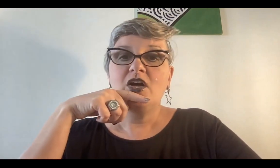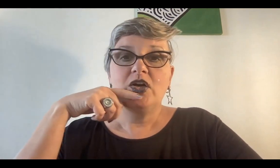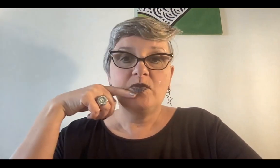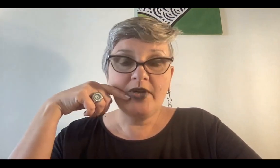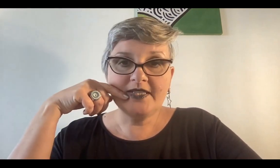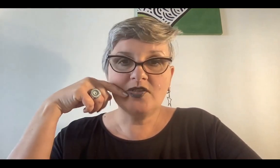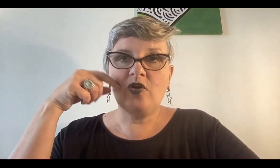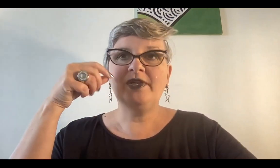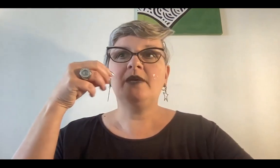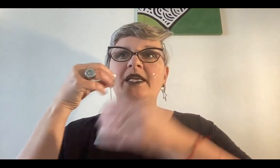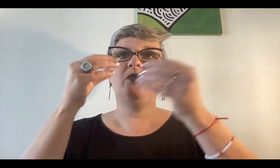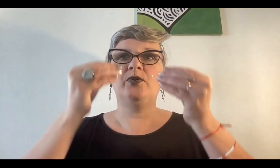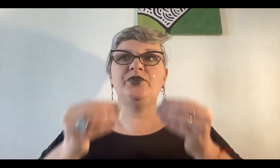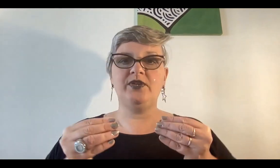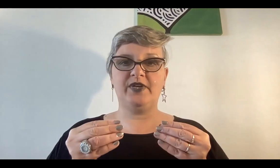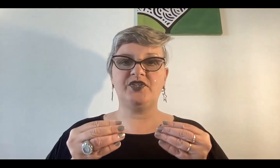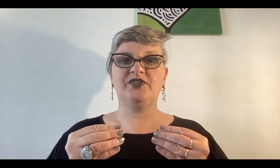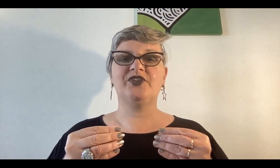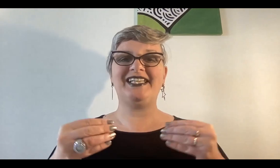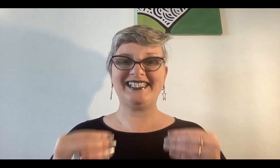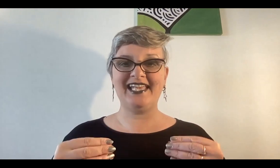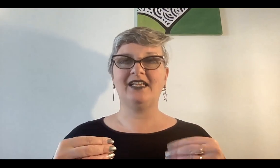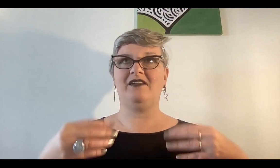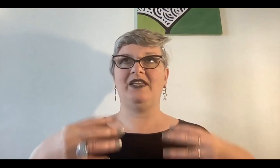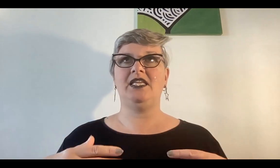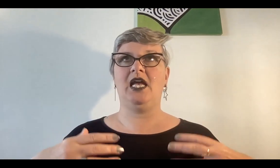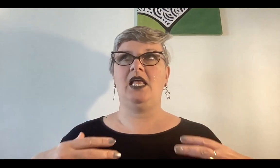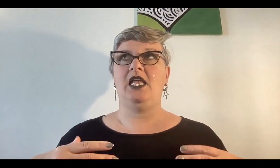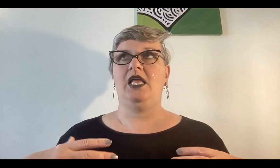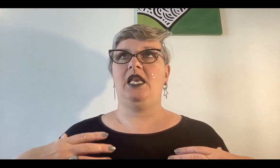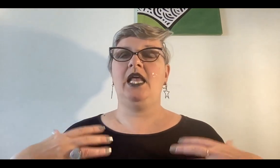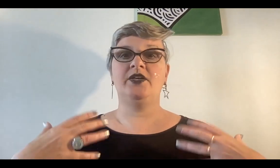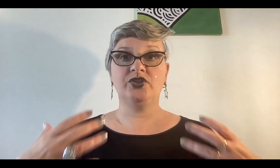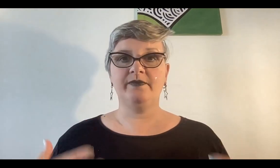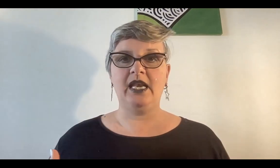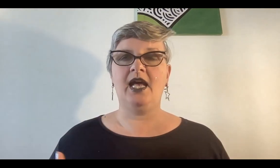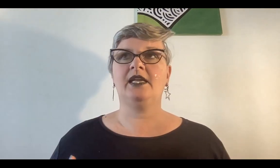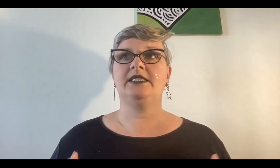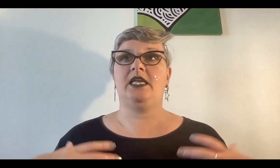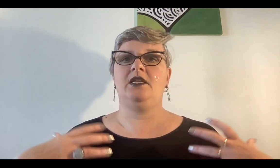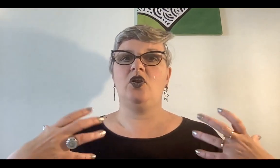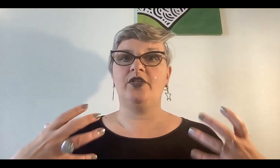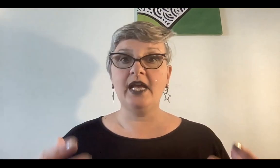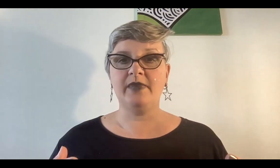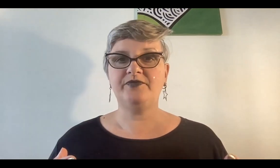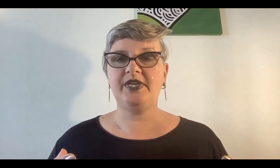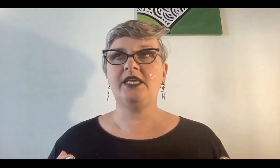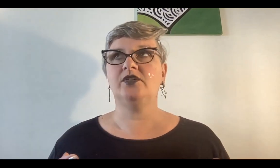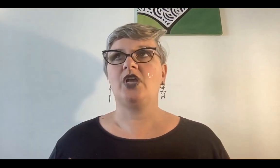Por eso, como estaba en el punto de inflexión donde sé que venían las noches más largas, los días más fríos,